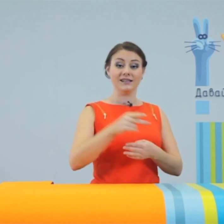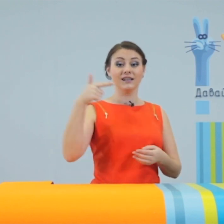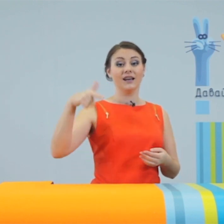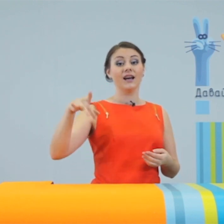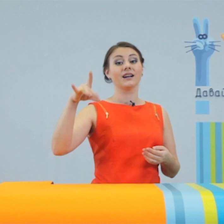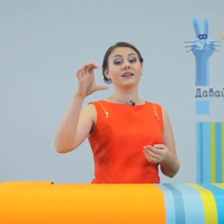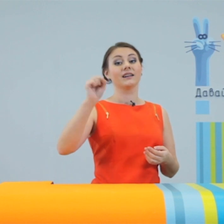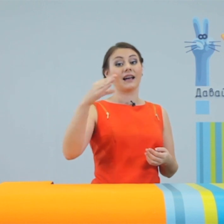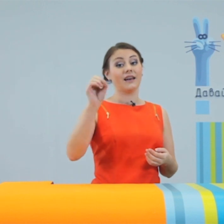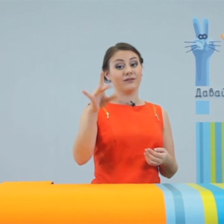«К графферу».